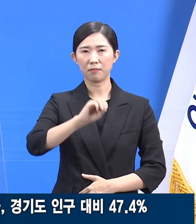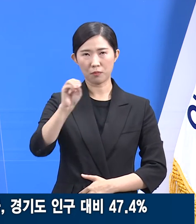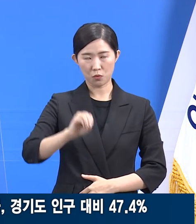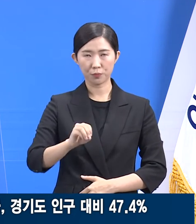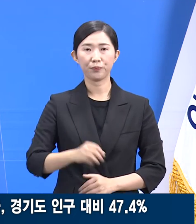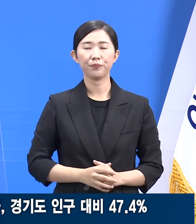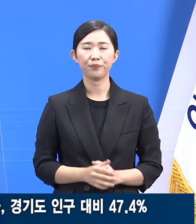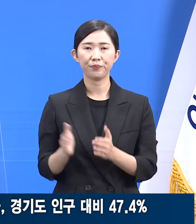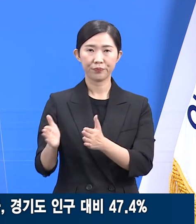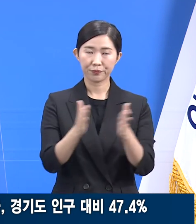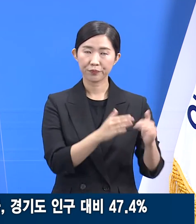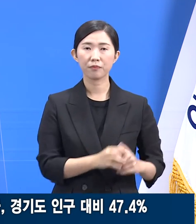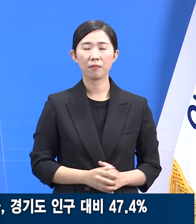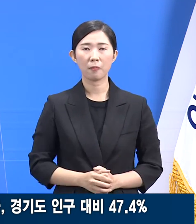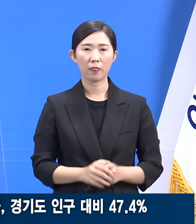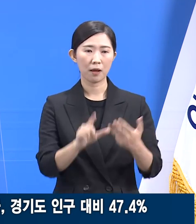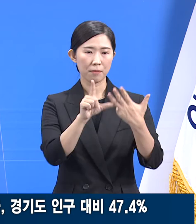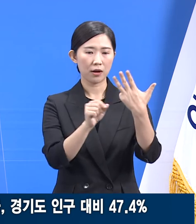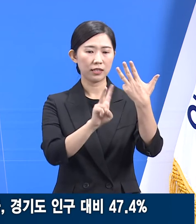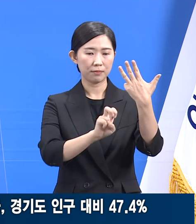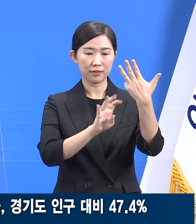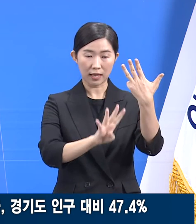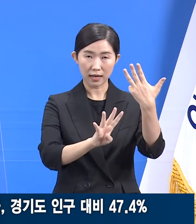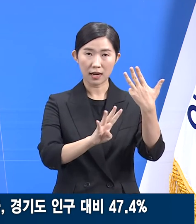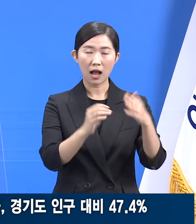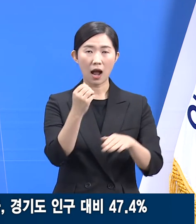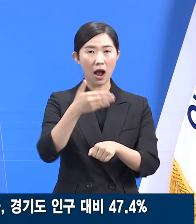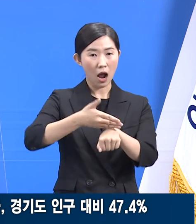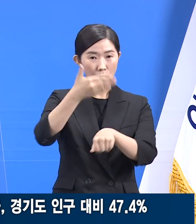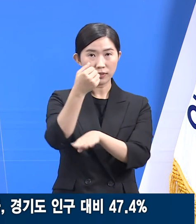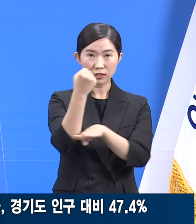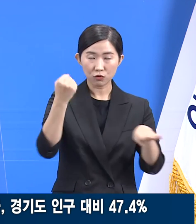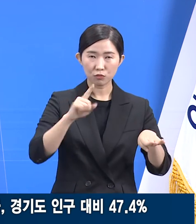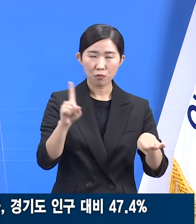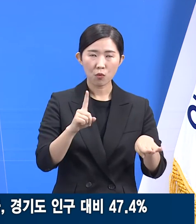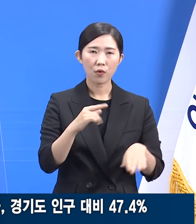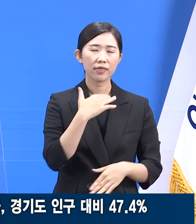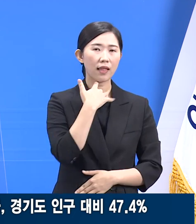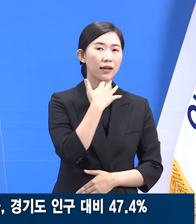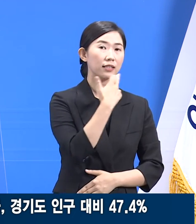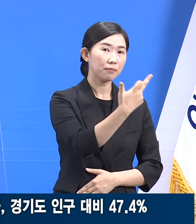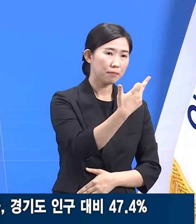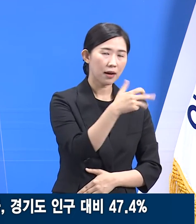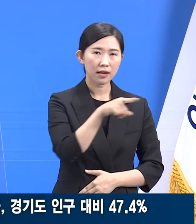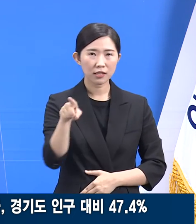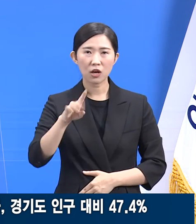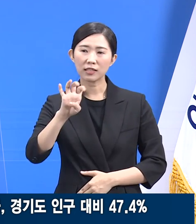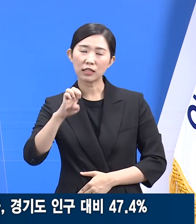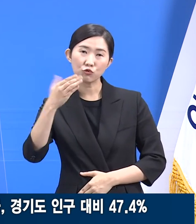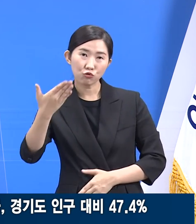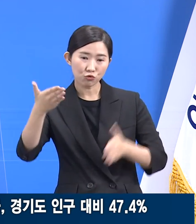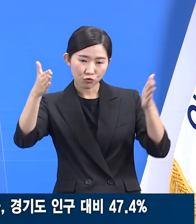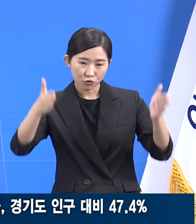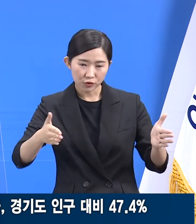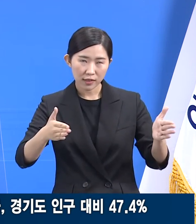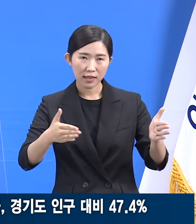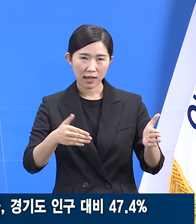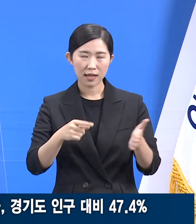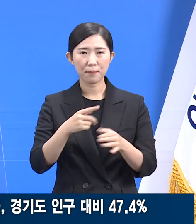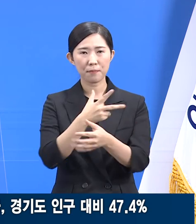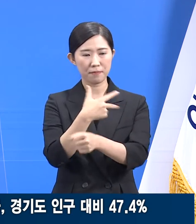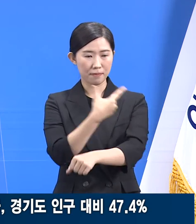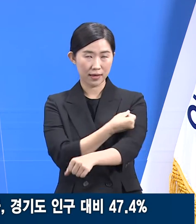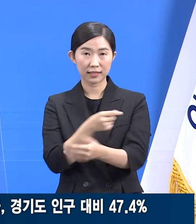24일 9시 기준 도내 18세에서 49세 예방접종 사적 예약률은 68.6%입니다.